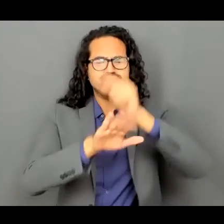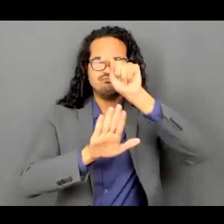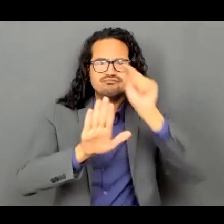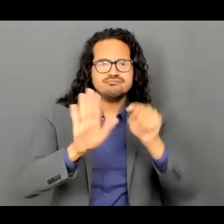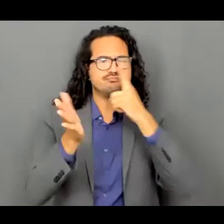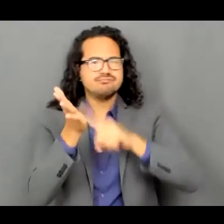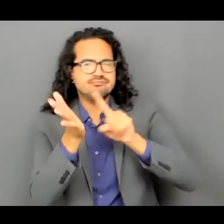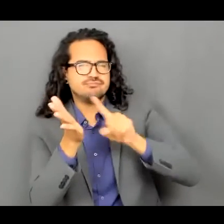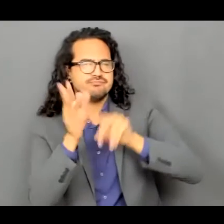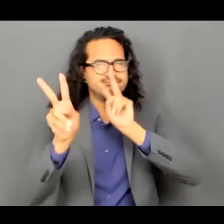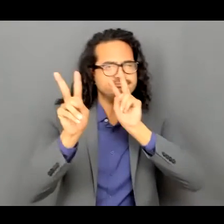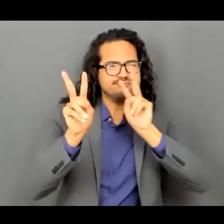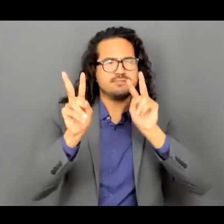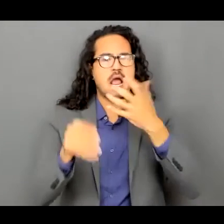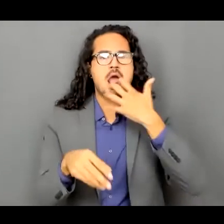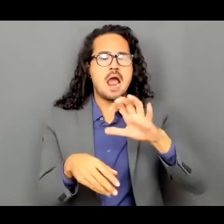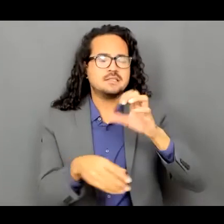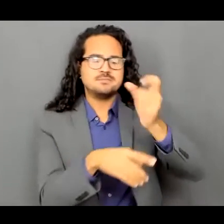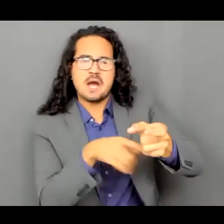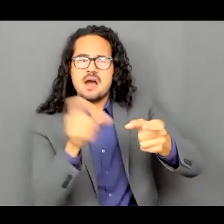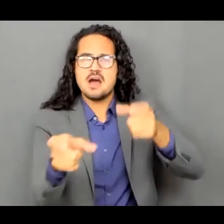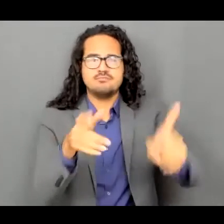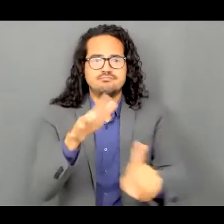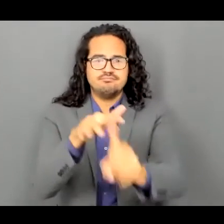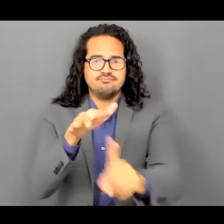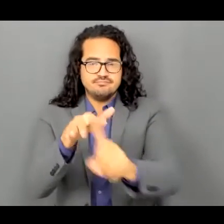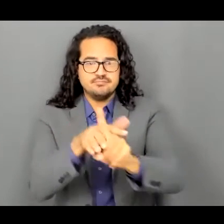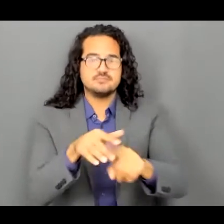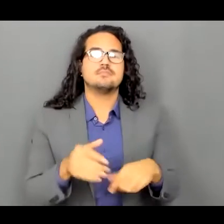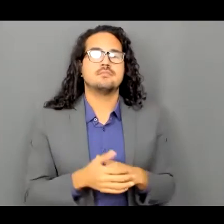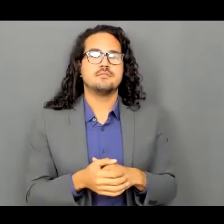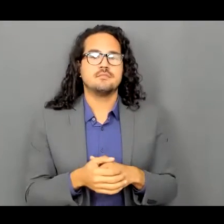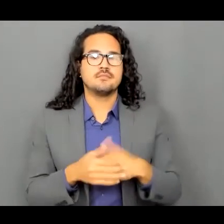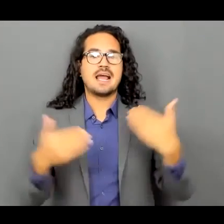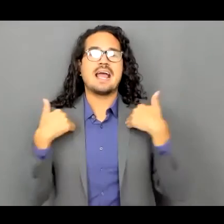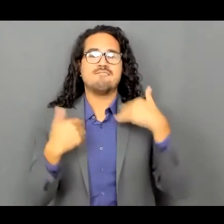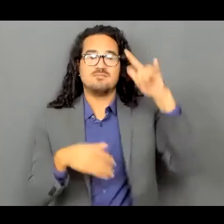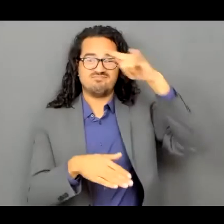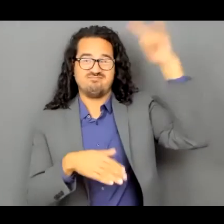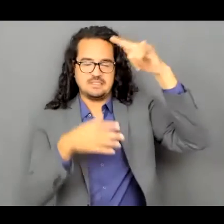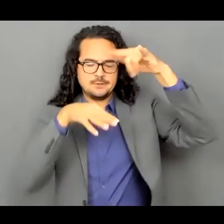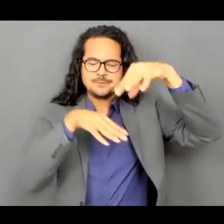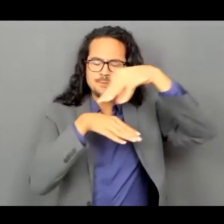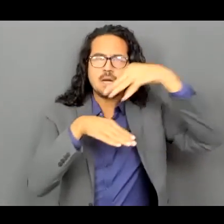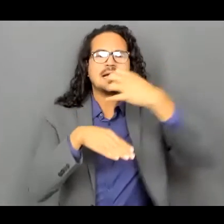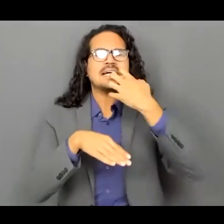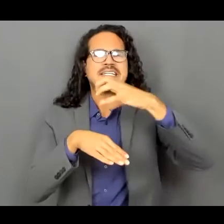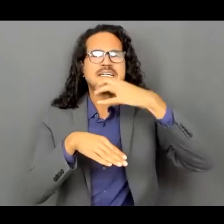que se fueron muy enfocados acabando con pequeños fuegos limpiando